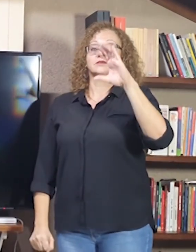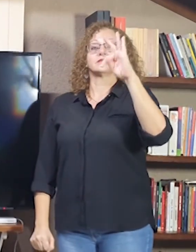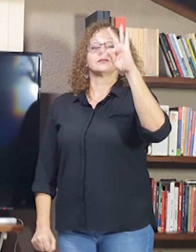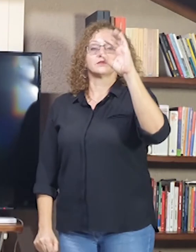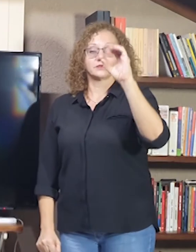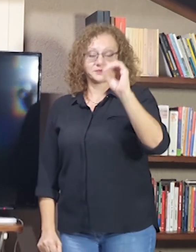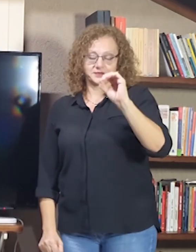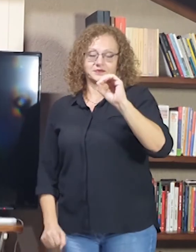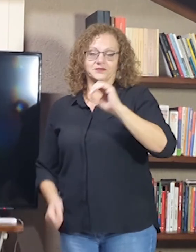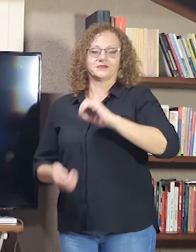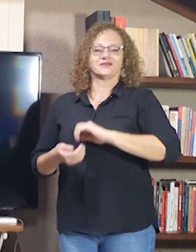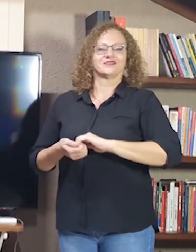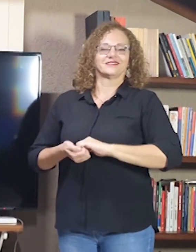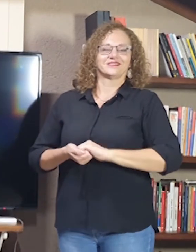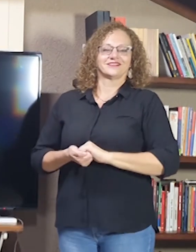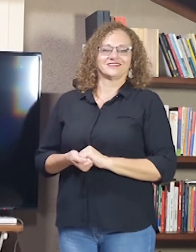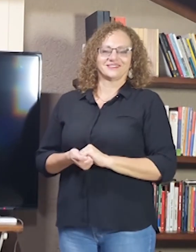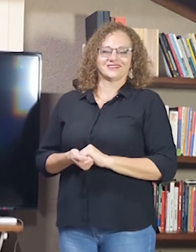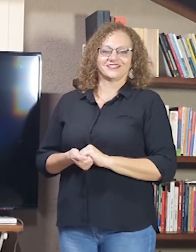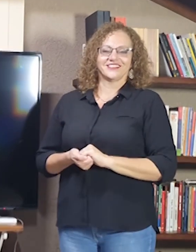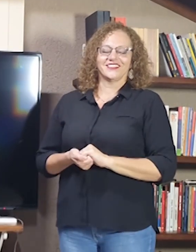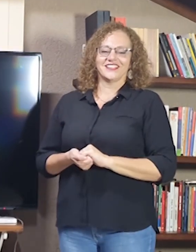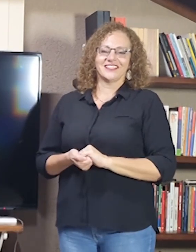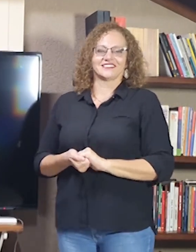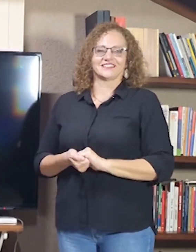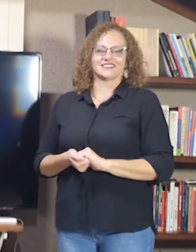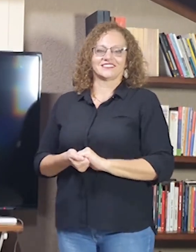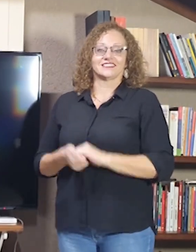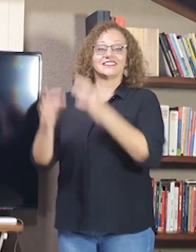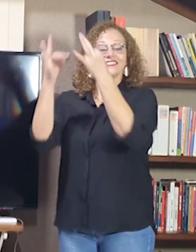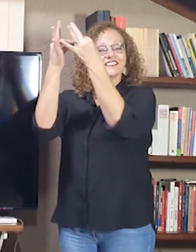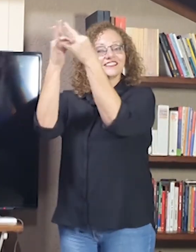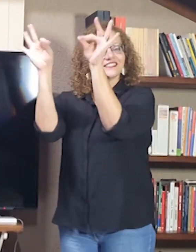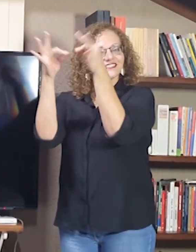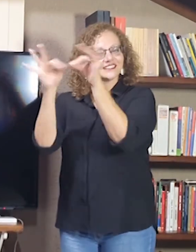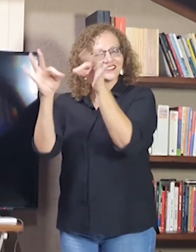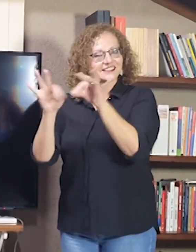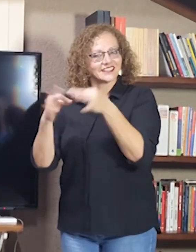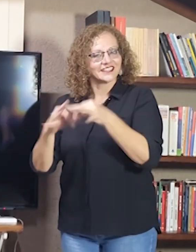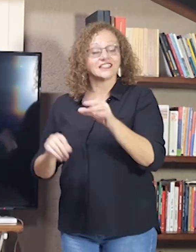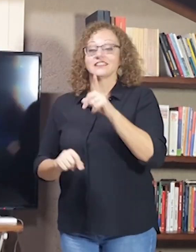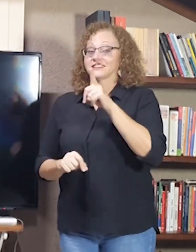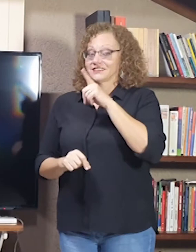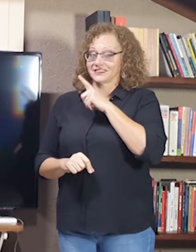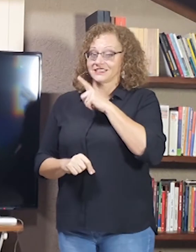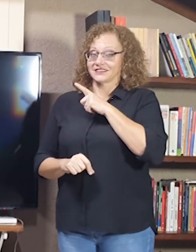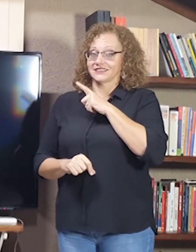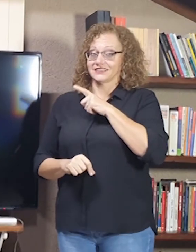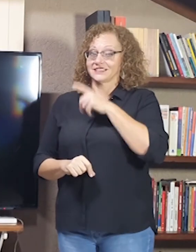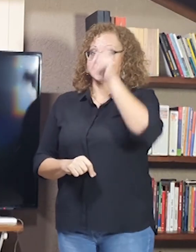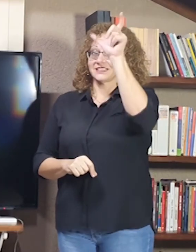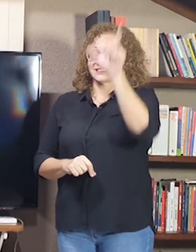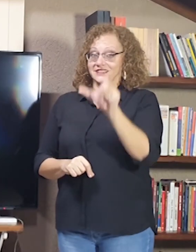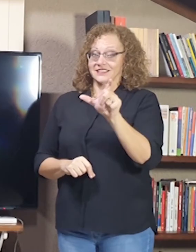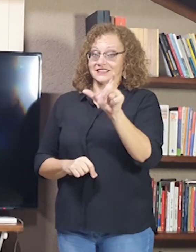aspecto. Na sintaxe. Nós temos o sujeito.